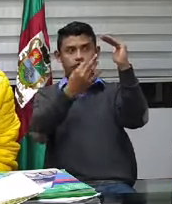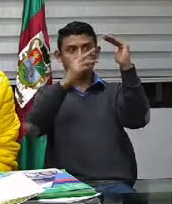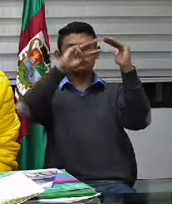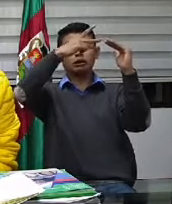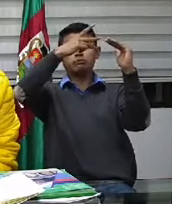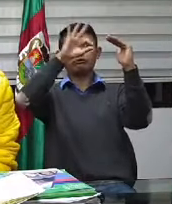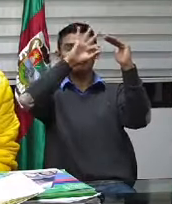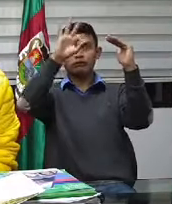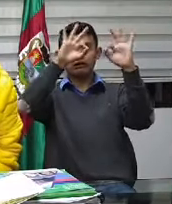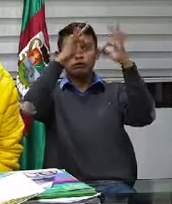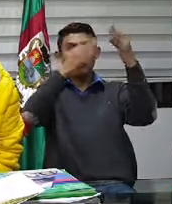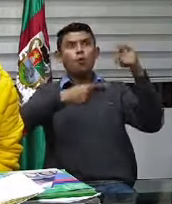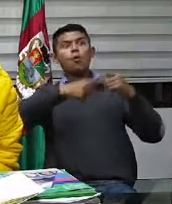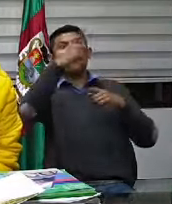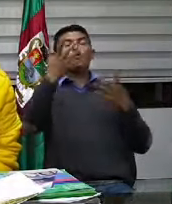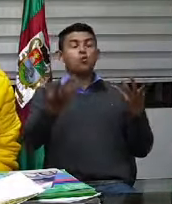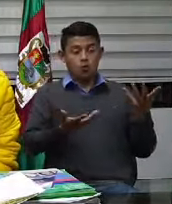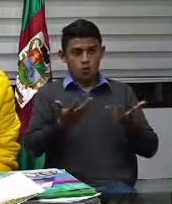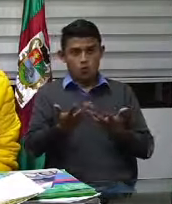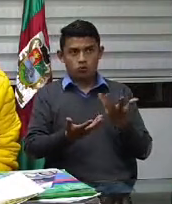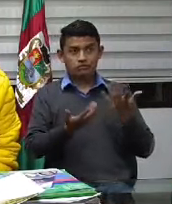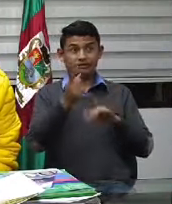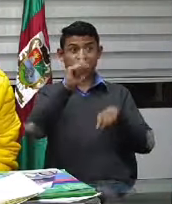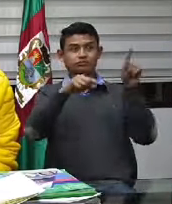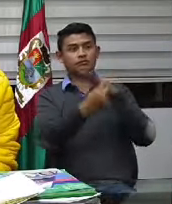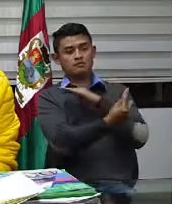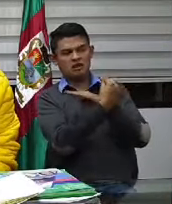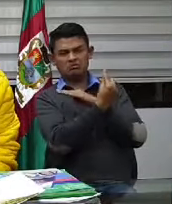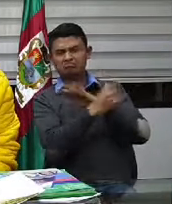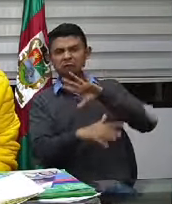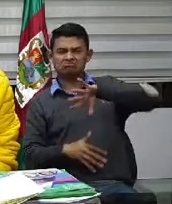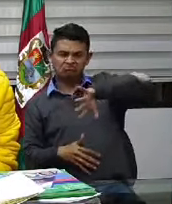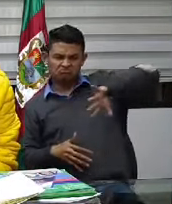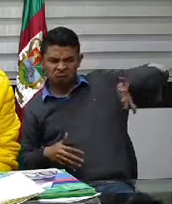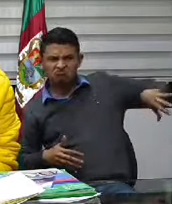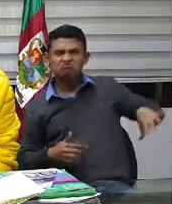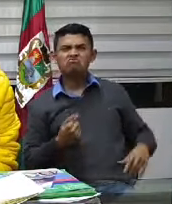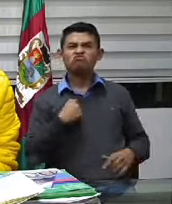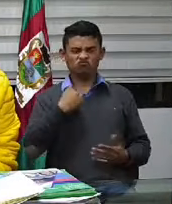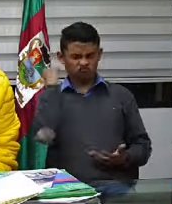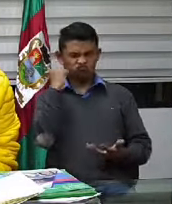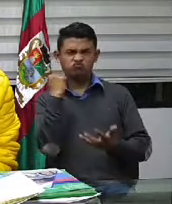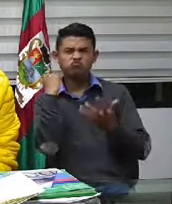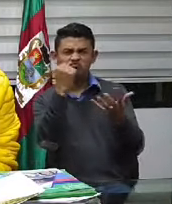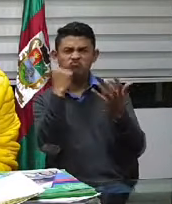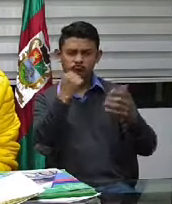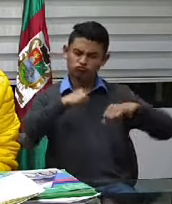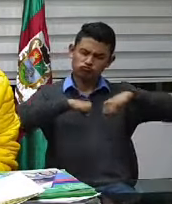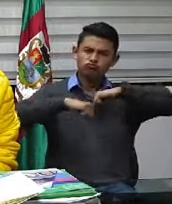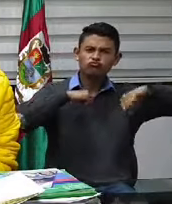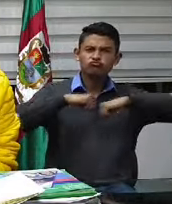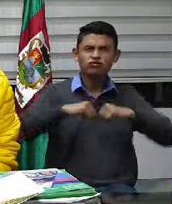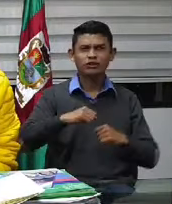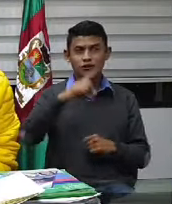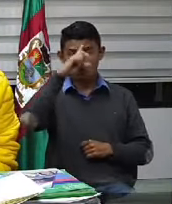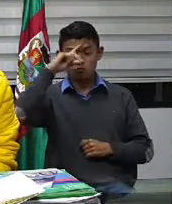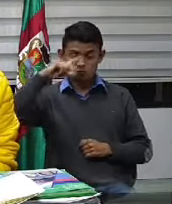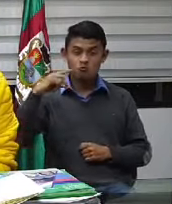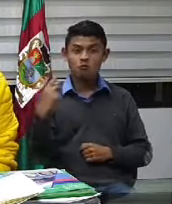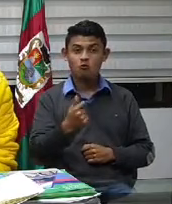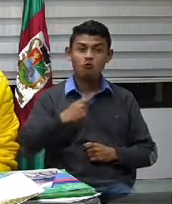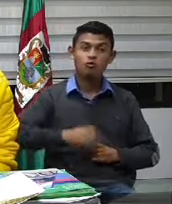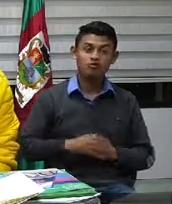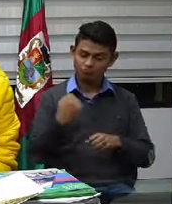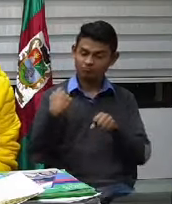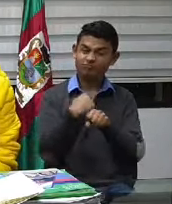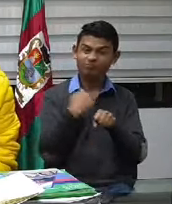pena. Así critiquen y así no reconozcan lo que nosotros hacemos. Pero mire, ha sido verdad un trabajo duro y yo le agradezco a